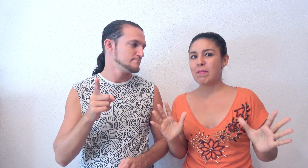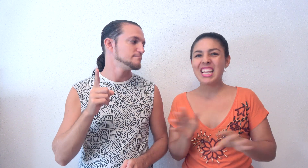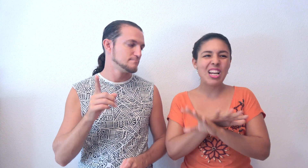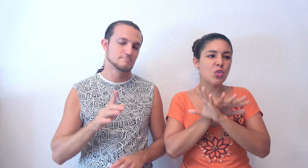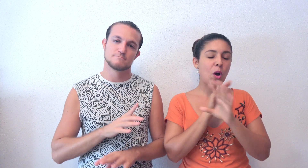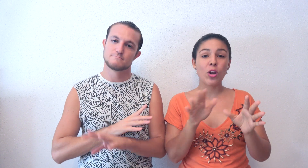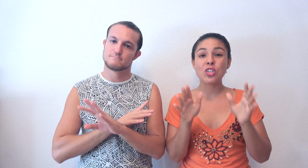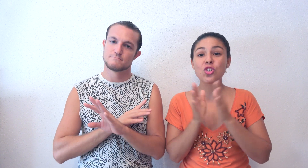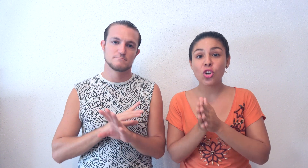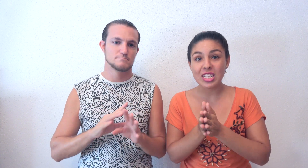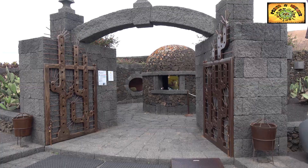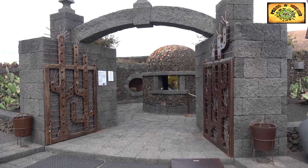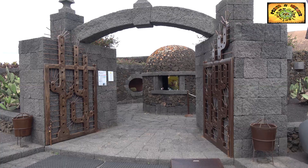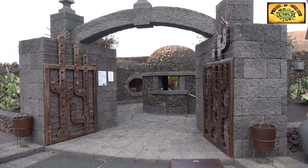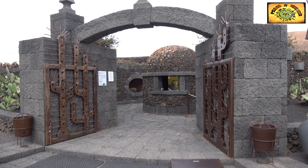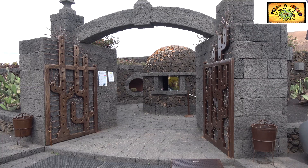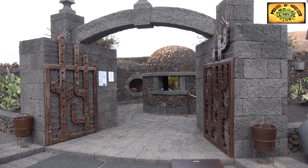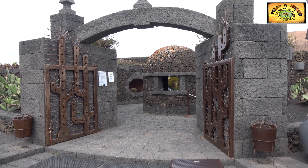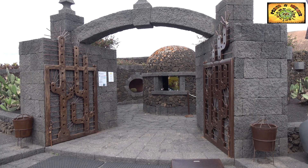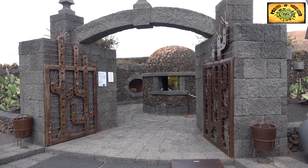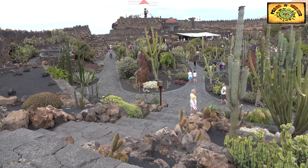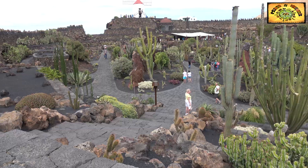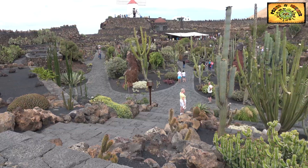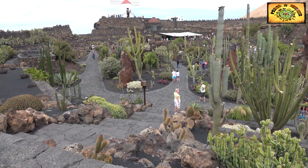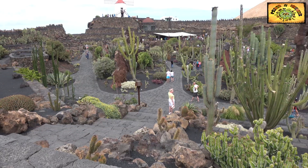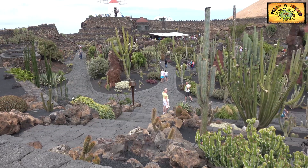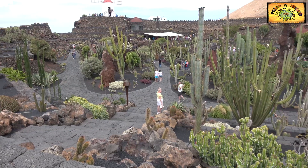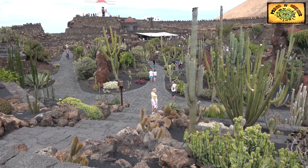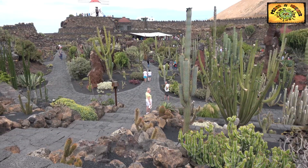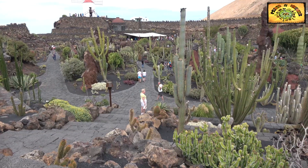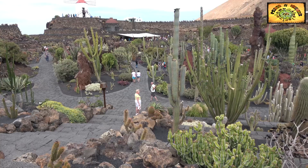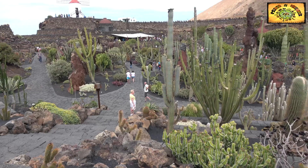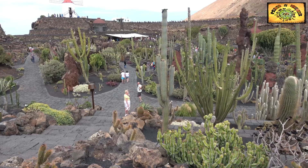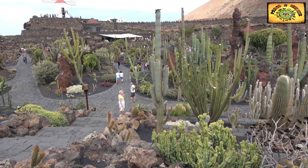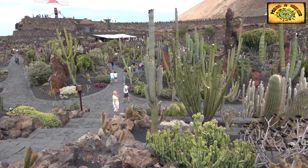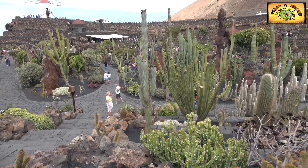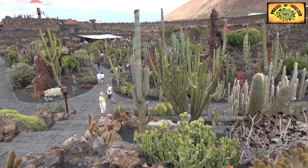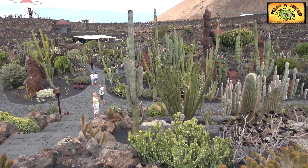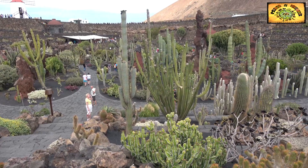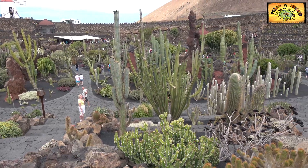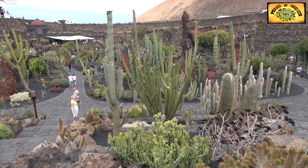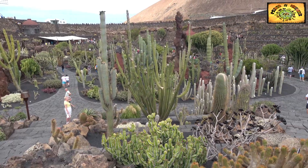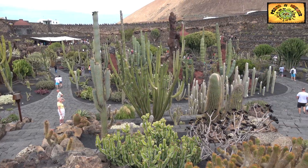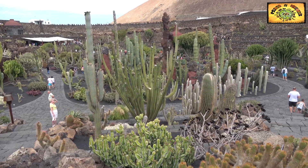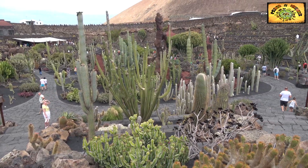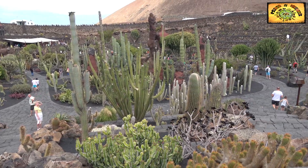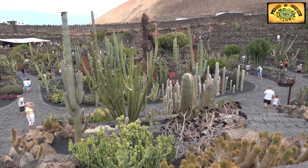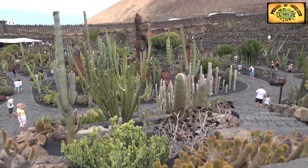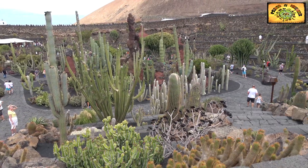mí, de los mejores. No solo de esta isla, sino de todas las islas canales. mejor. El mejor viajeros. Por cuidado, por variedad y por todo. Por todo. ¿Por variedad? ¿Por qué?